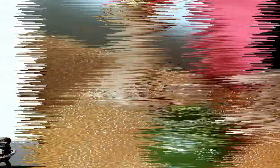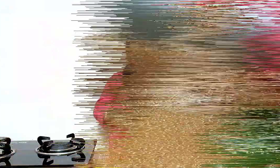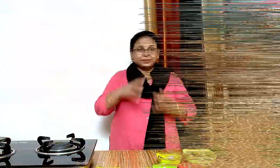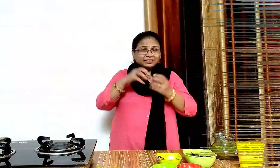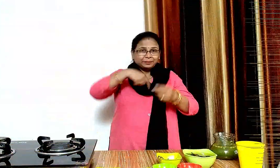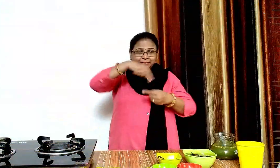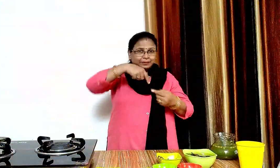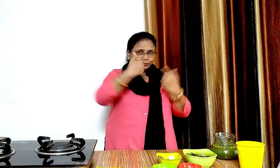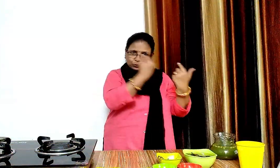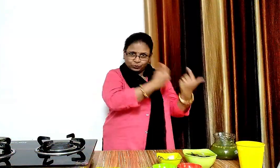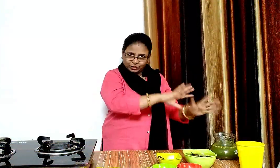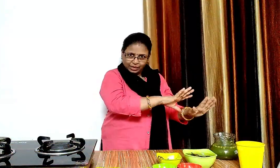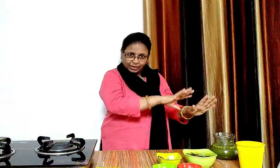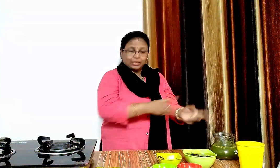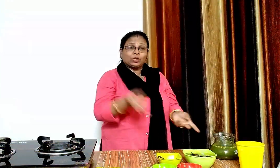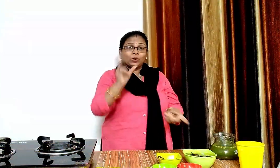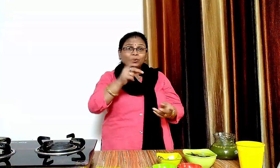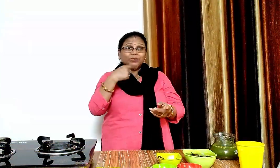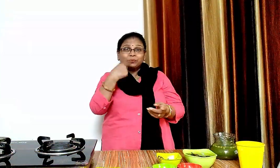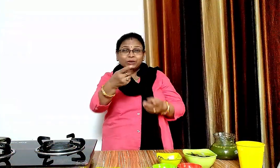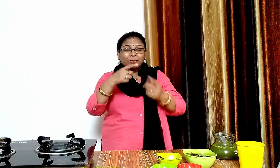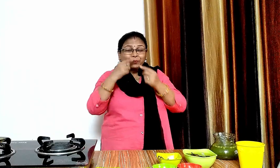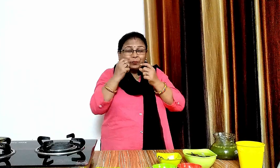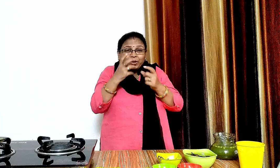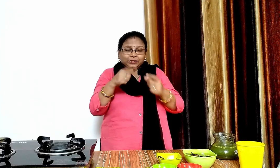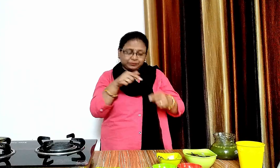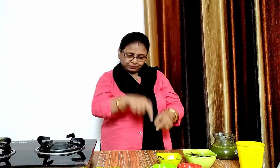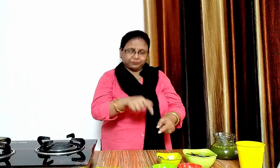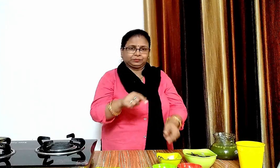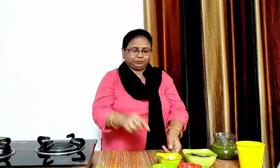चेट पटा पानी तो बन चुका है अब हम इमली का मीठा पानी बनाएंगे